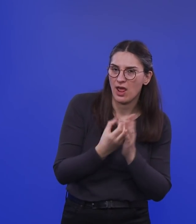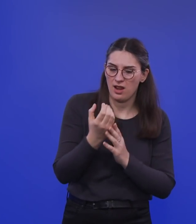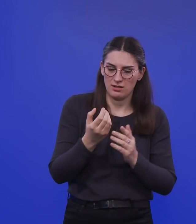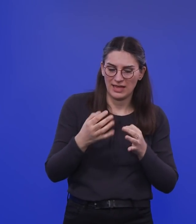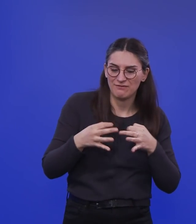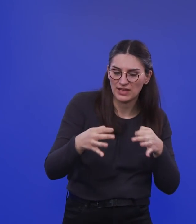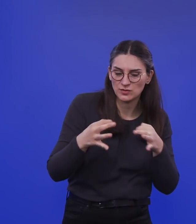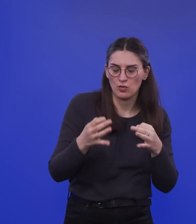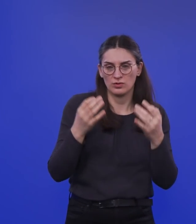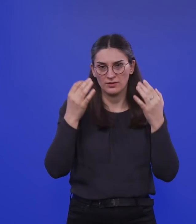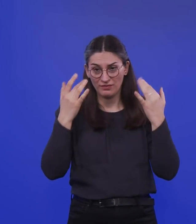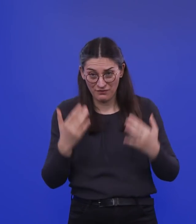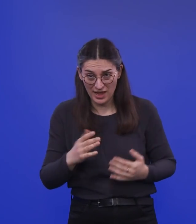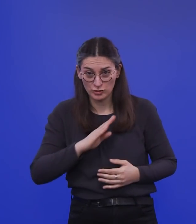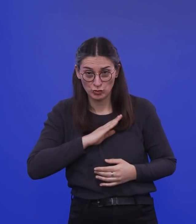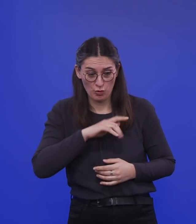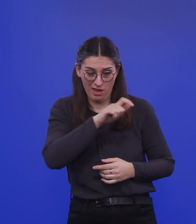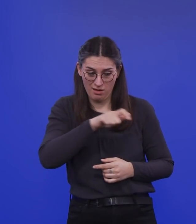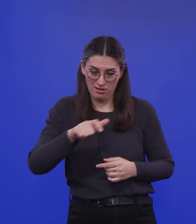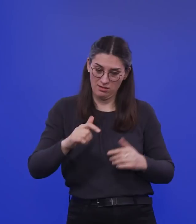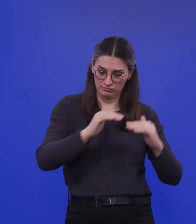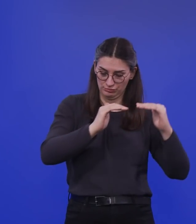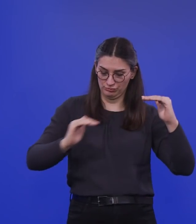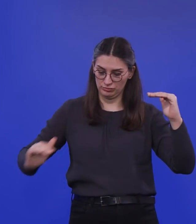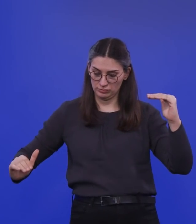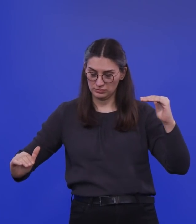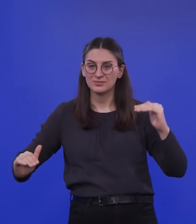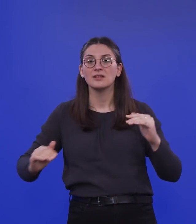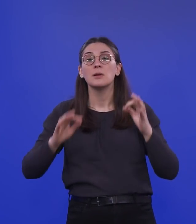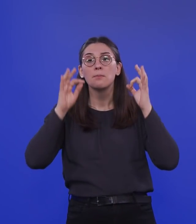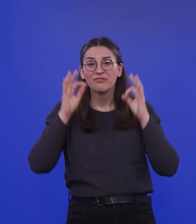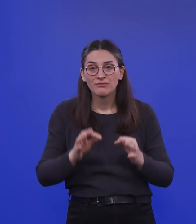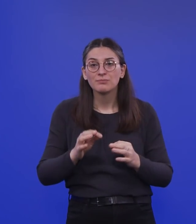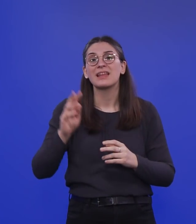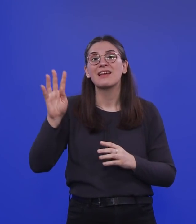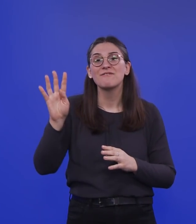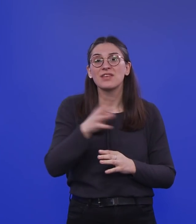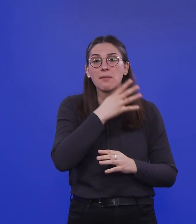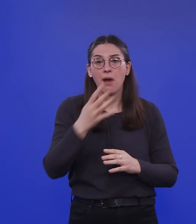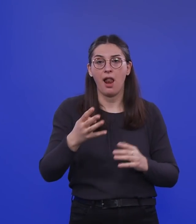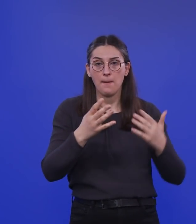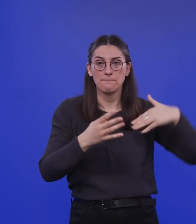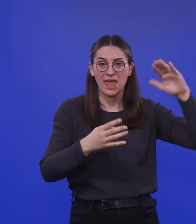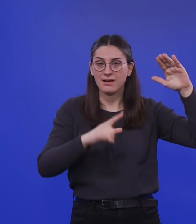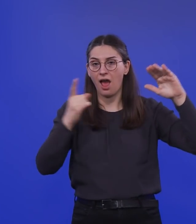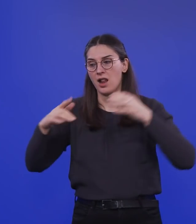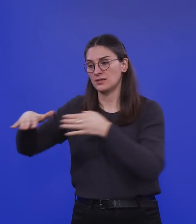bei den Schülerjahrgängen bis zu viermal so hoch waren wie in der Umgebungsbevölkerung bei den